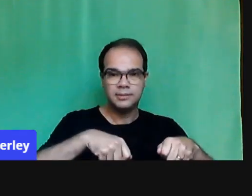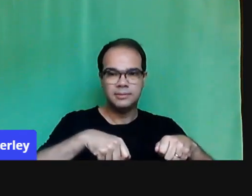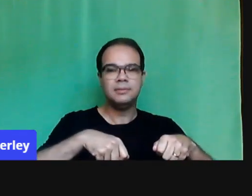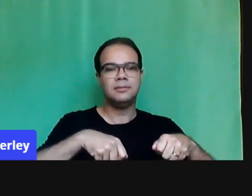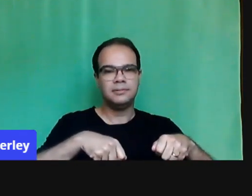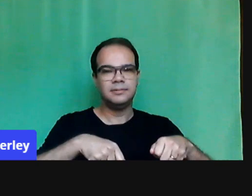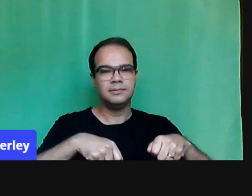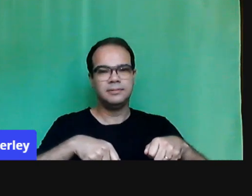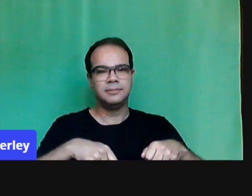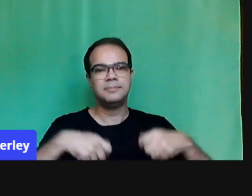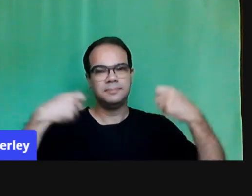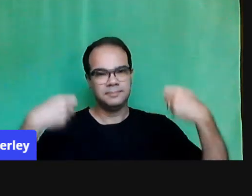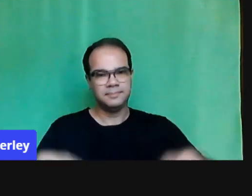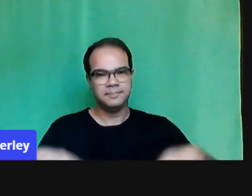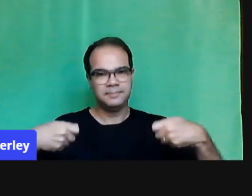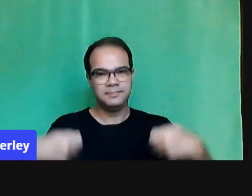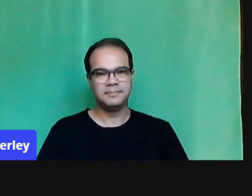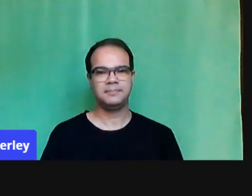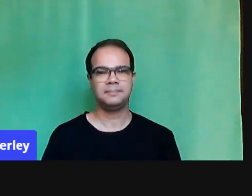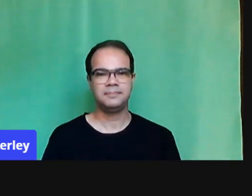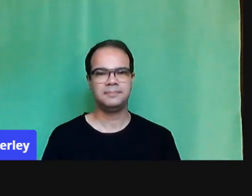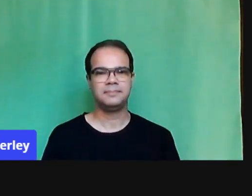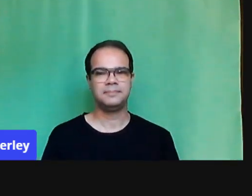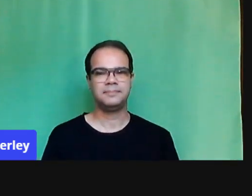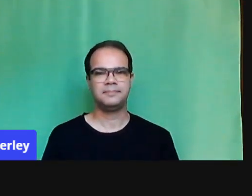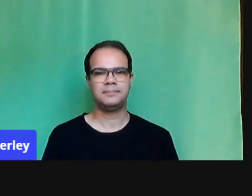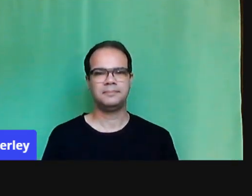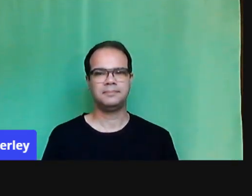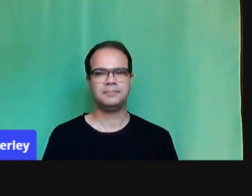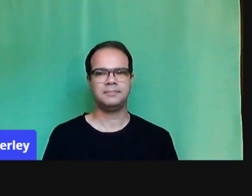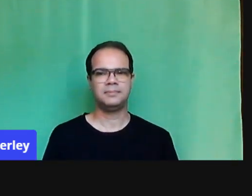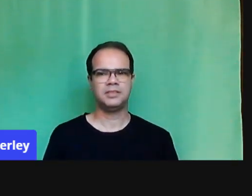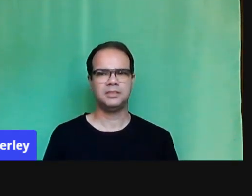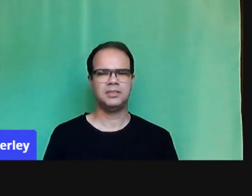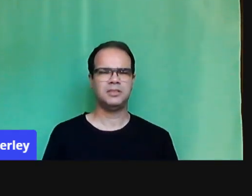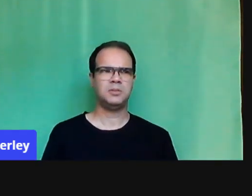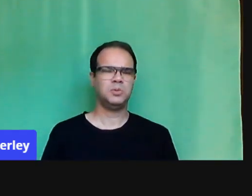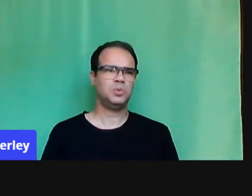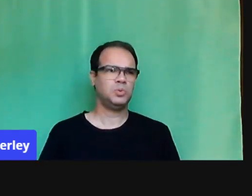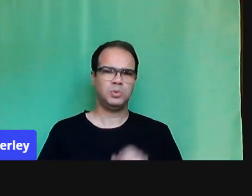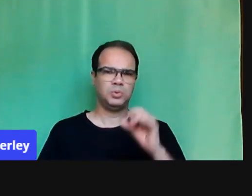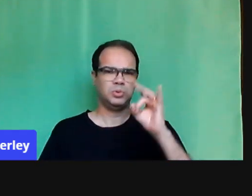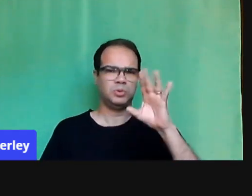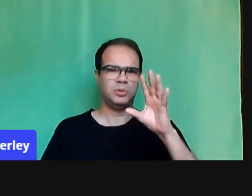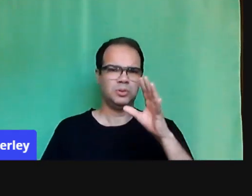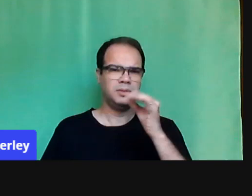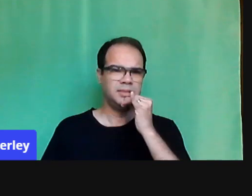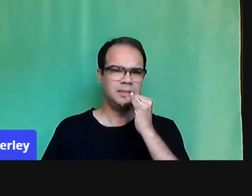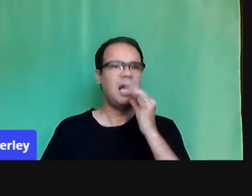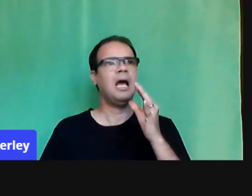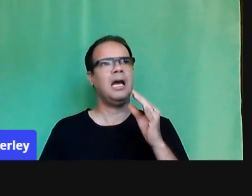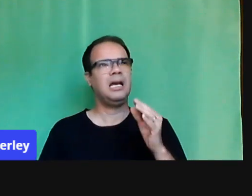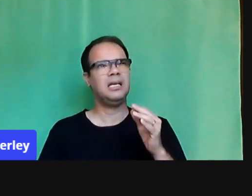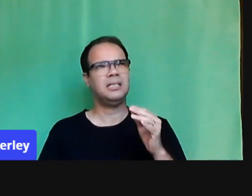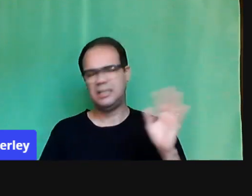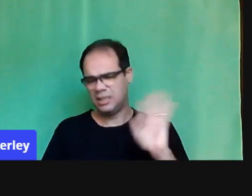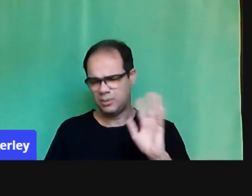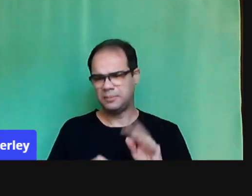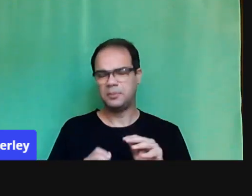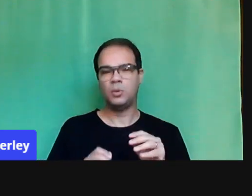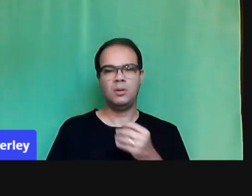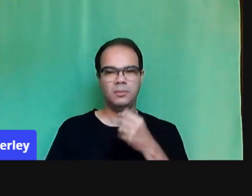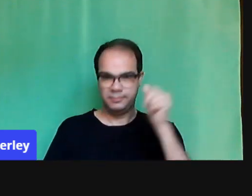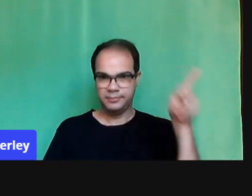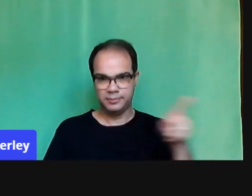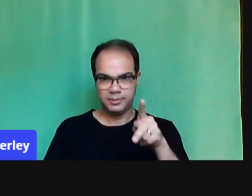permear o meu trabalho, né? Não somente a gente voltar para a BNCC atual, né? Da educação